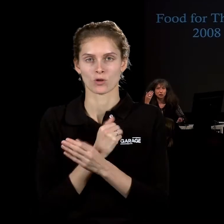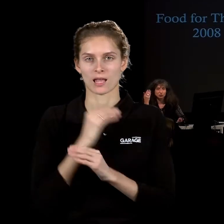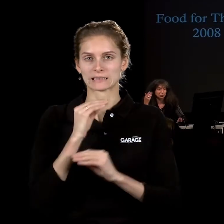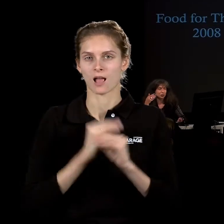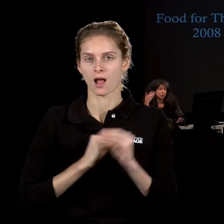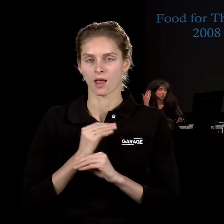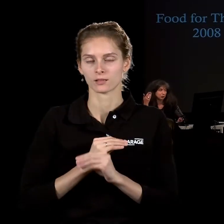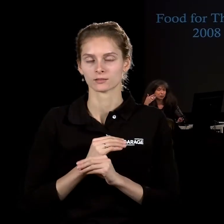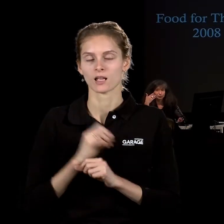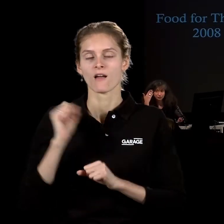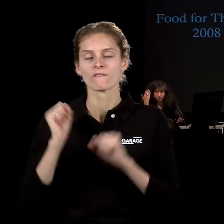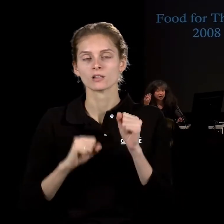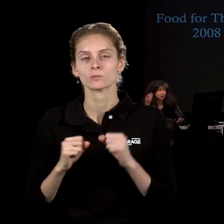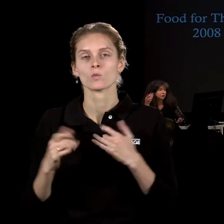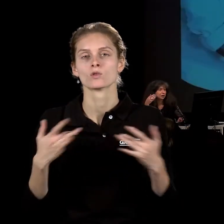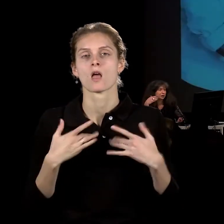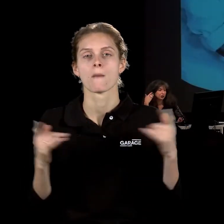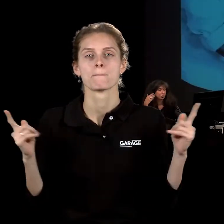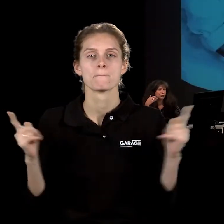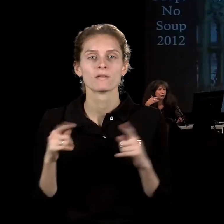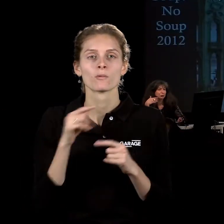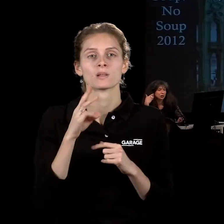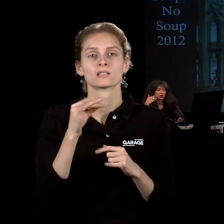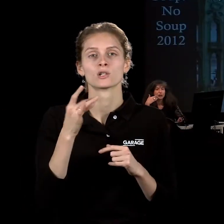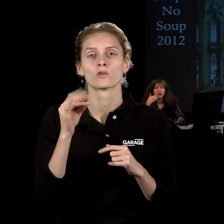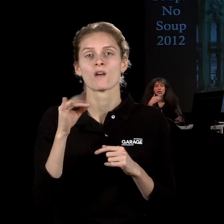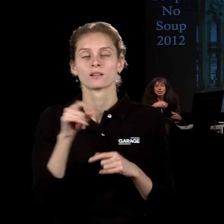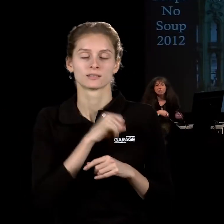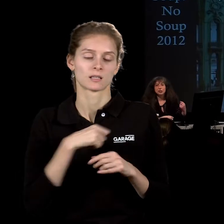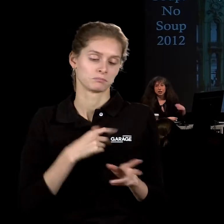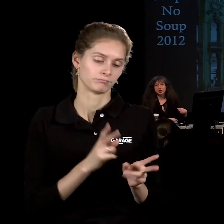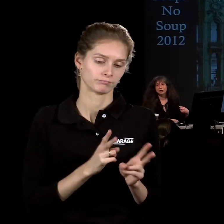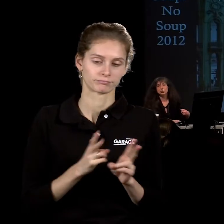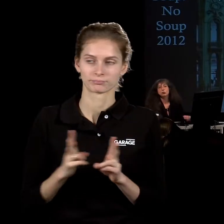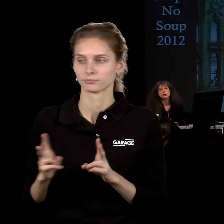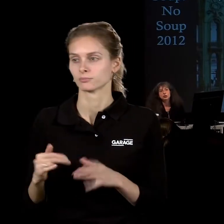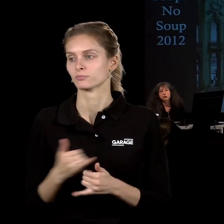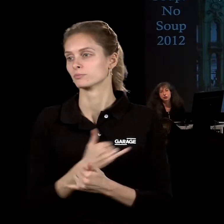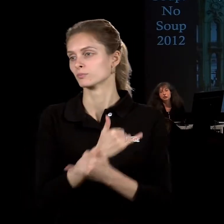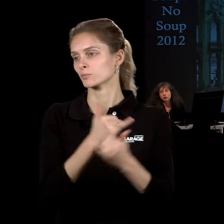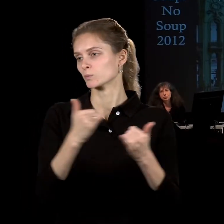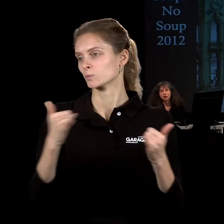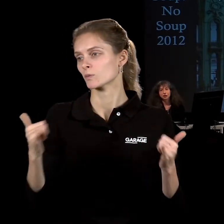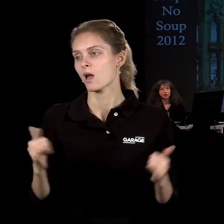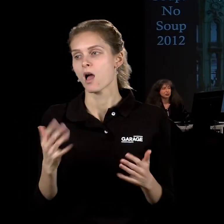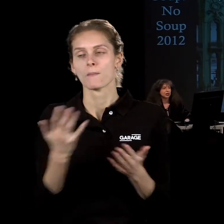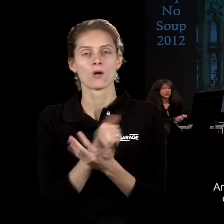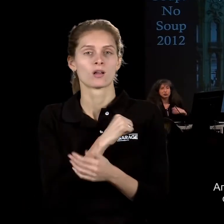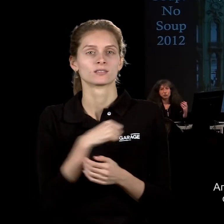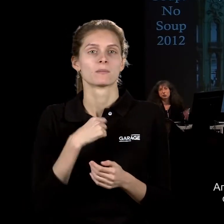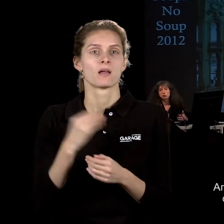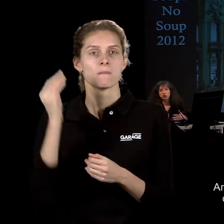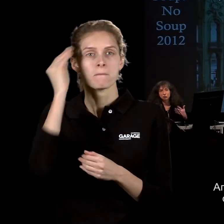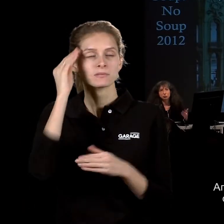перформансы, во время которых сам Татирование готовит и угощает, и меняет заодно смысл выставочного пространства.